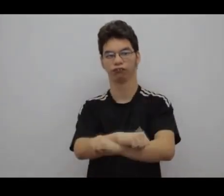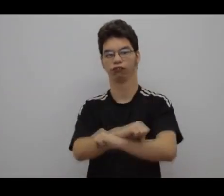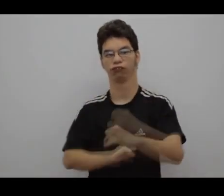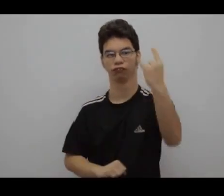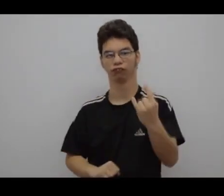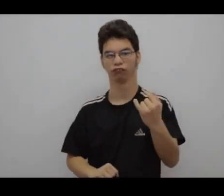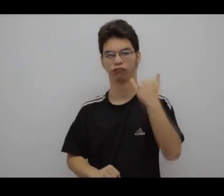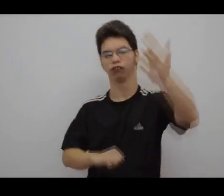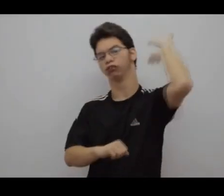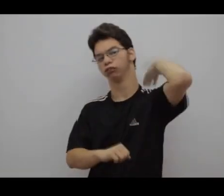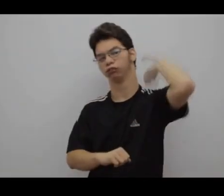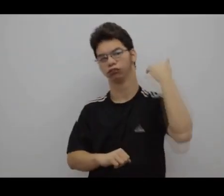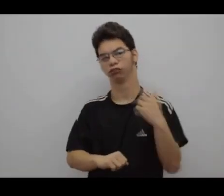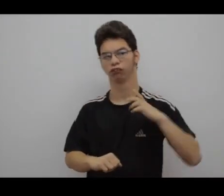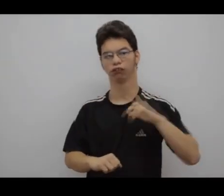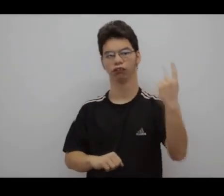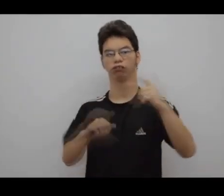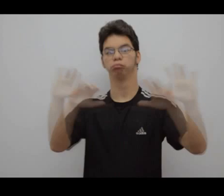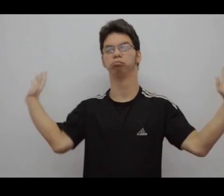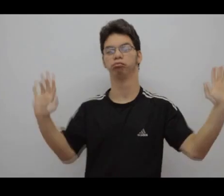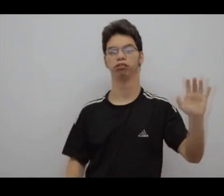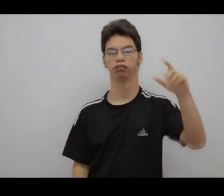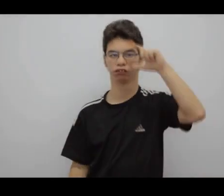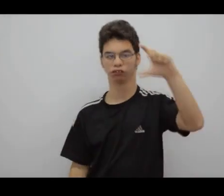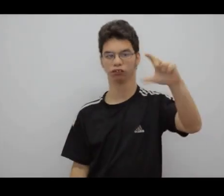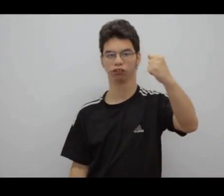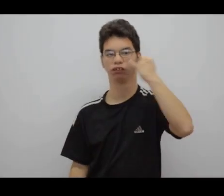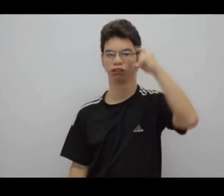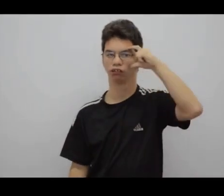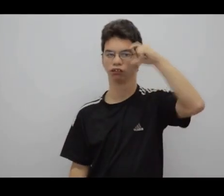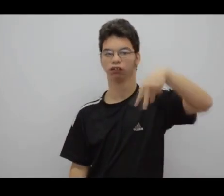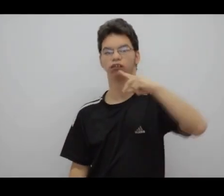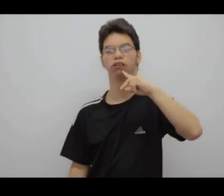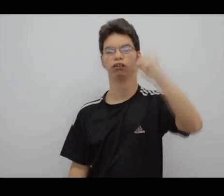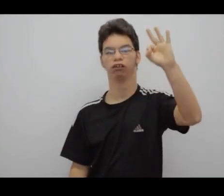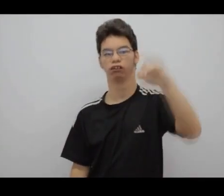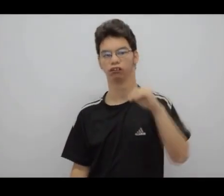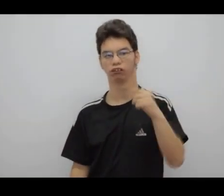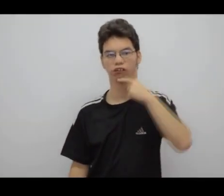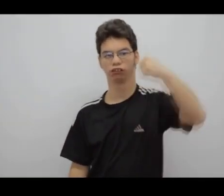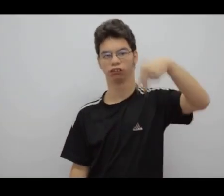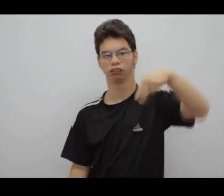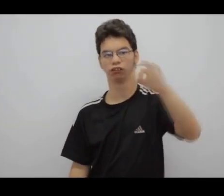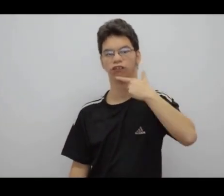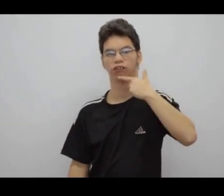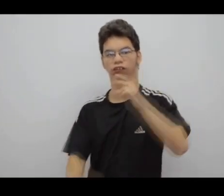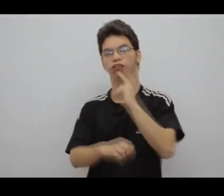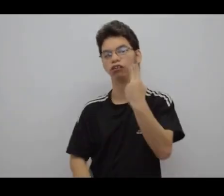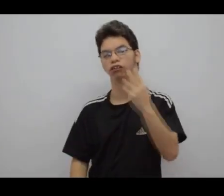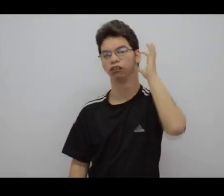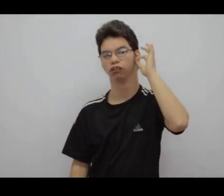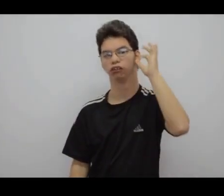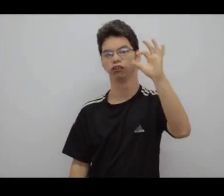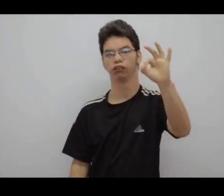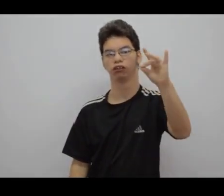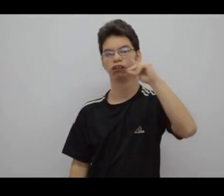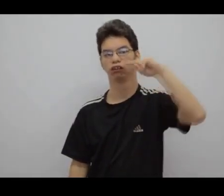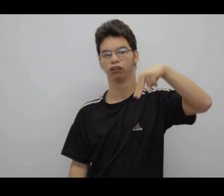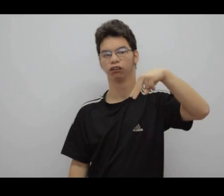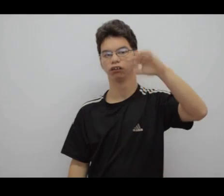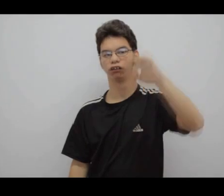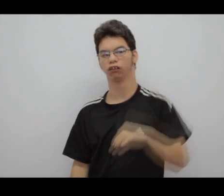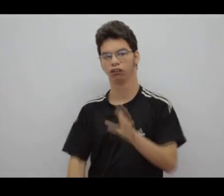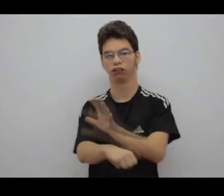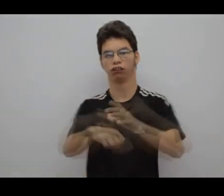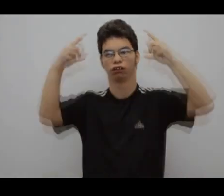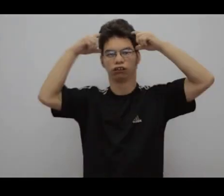historia muy particular, se llamaba Cayetano Santos Godino, apodado el peste y sobre escudo. Este